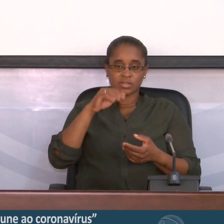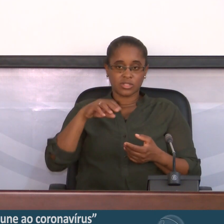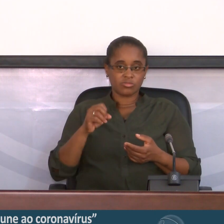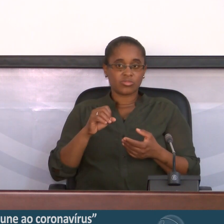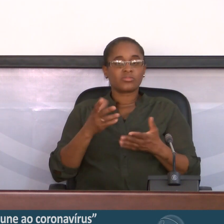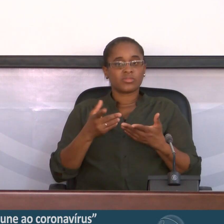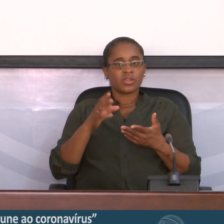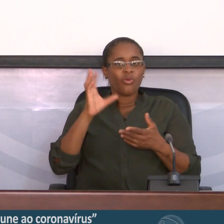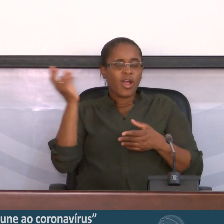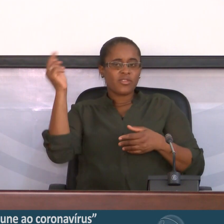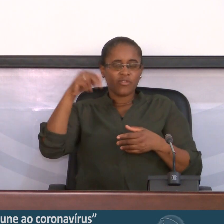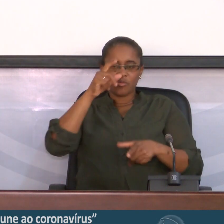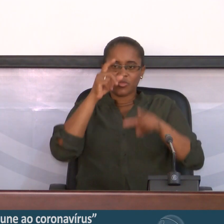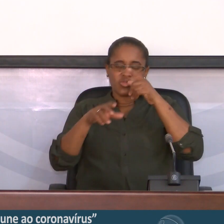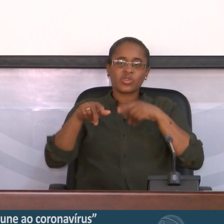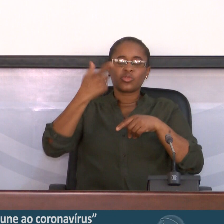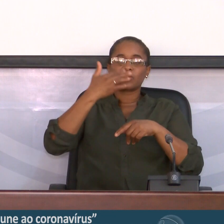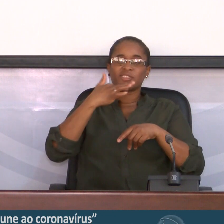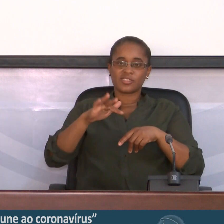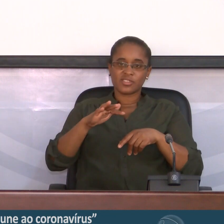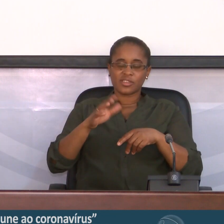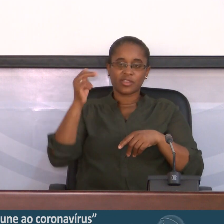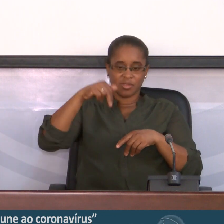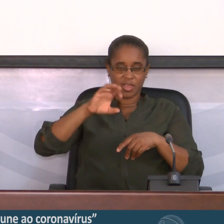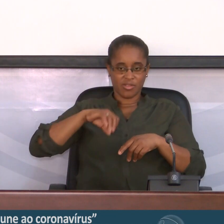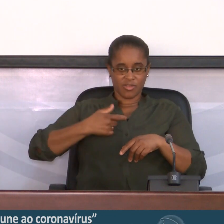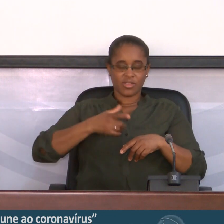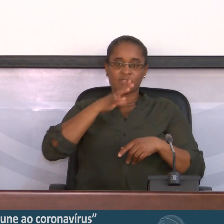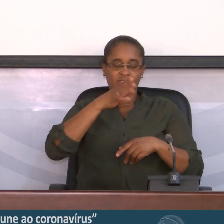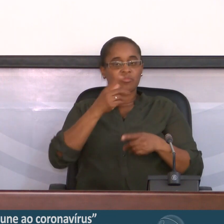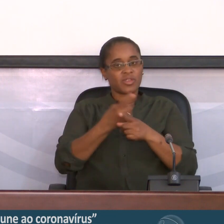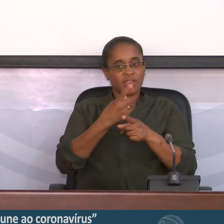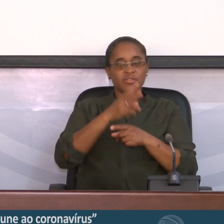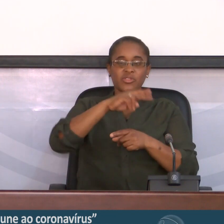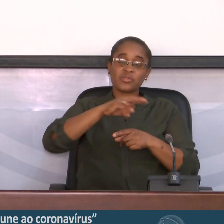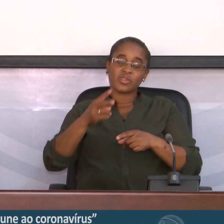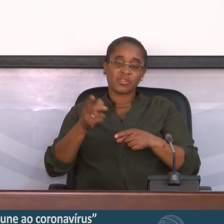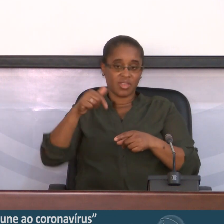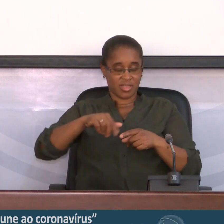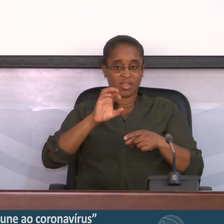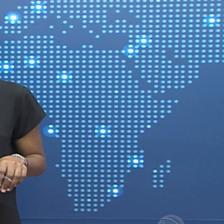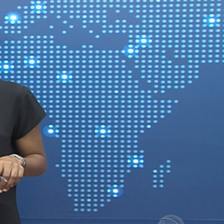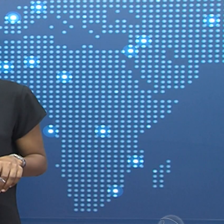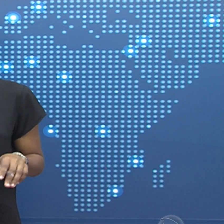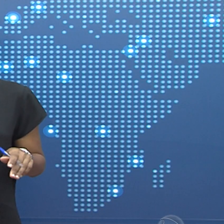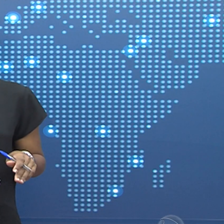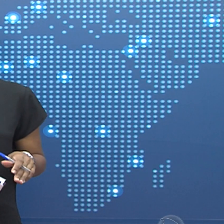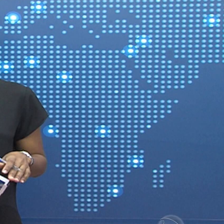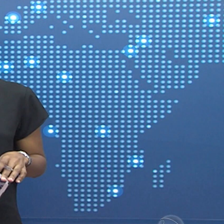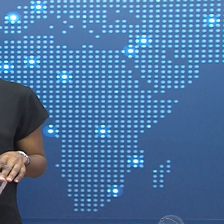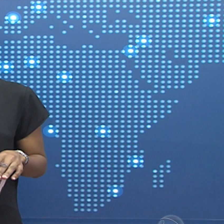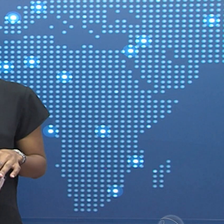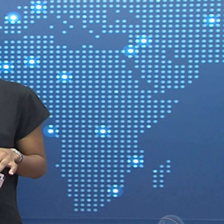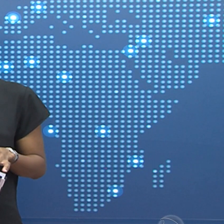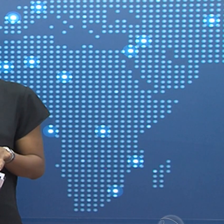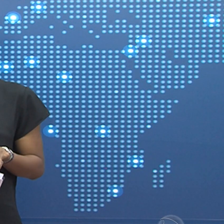nós dizemos que é um caso importado porque não foi aqui a transmissão a decorrer. É a mesma lógica. Ainda na